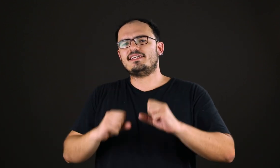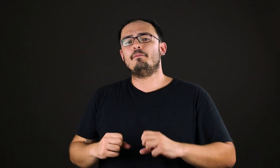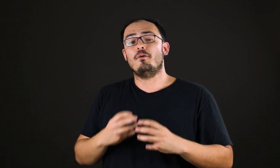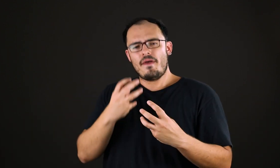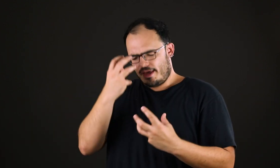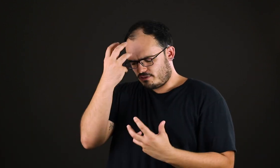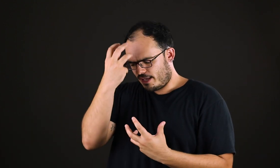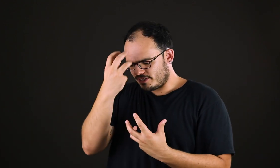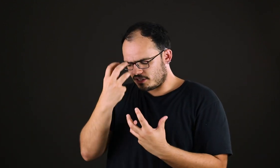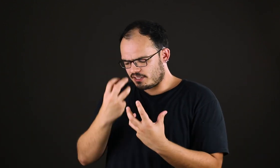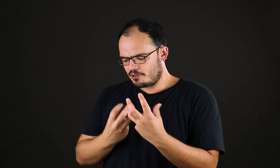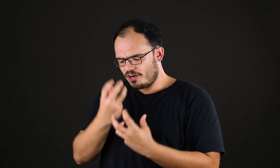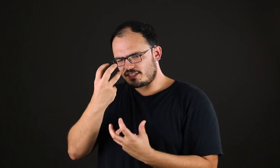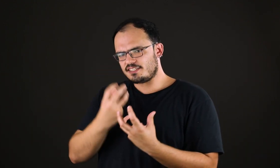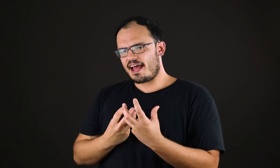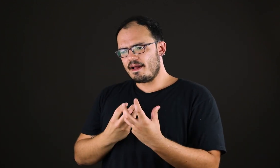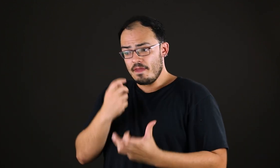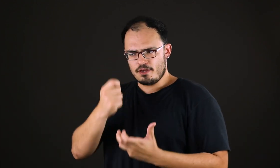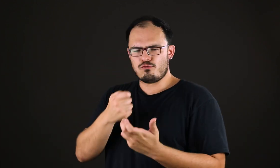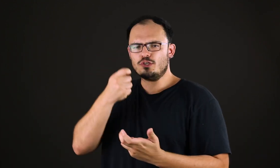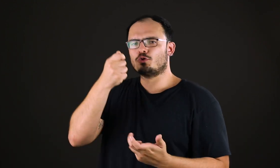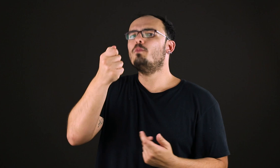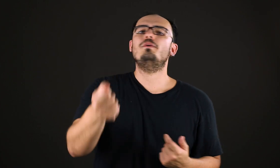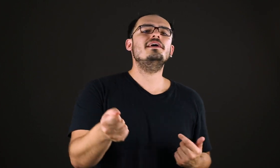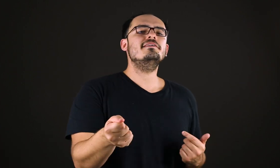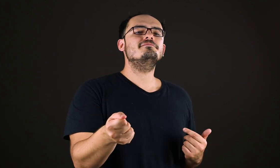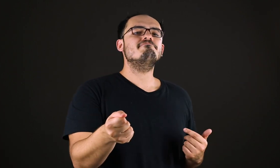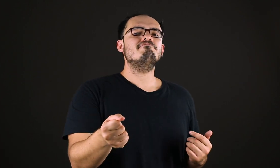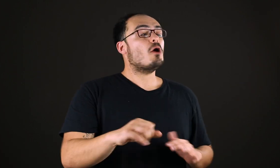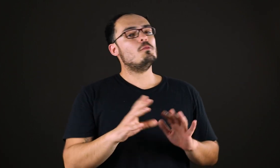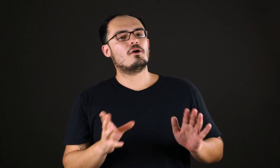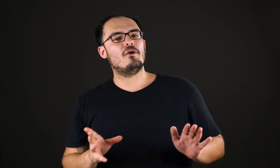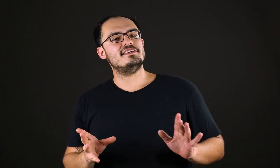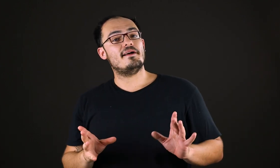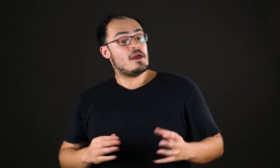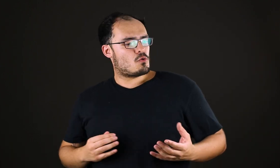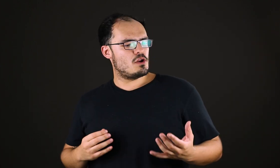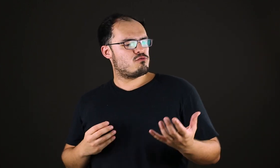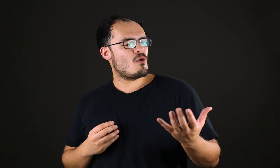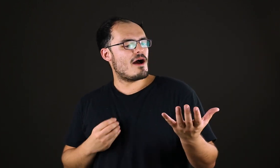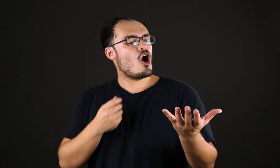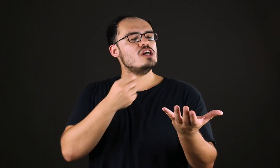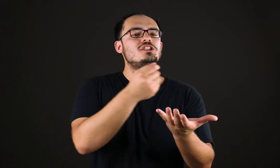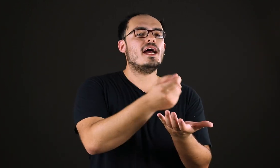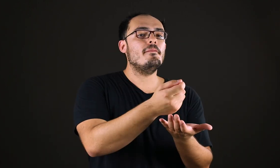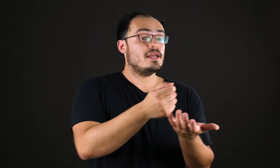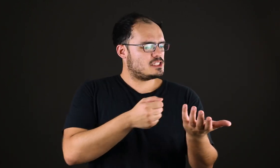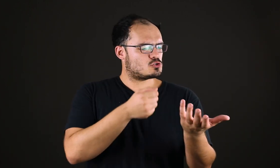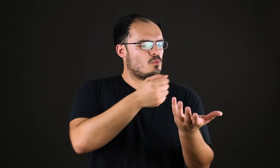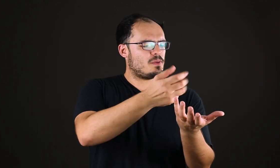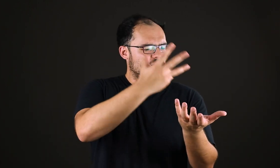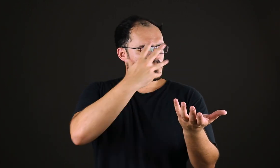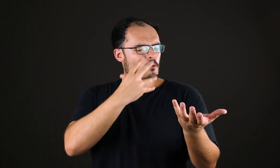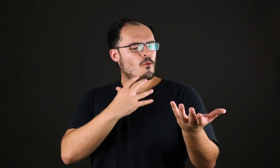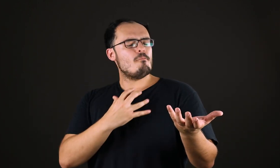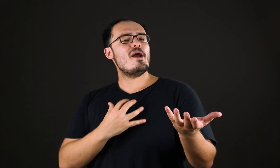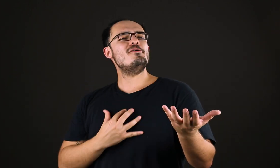exemplo, eu tenho este interior, esta ideia, e eu vou esculpir alguma coisa. Quando eu vou à rocha esculpir, o meu